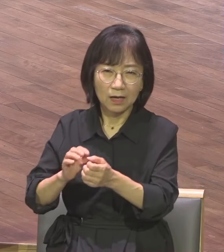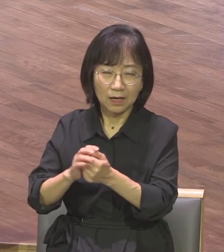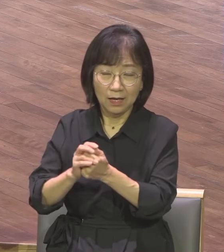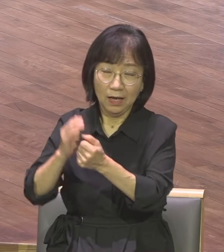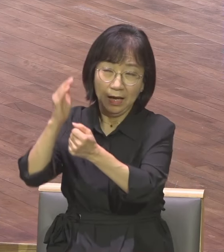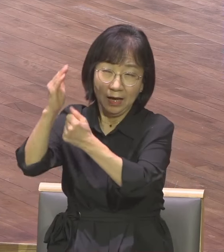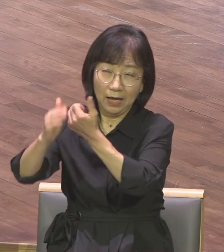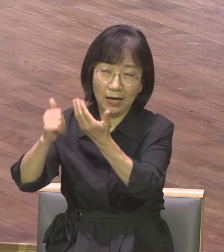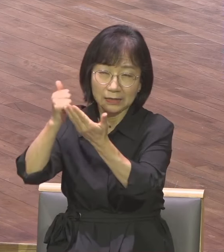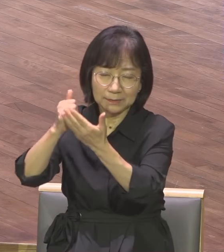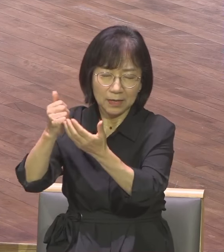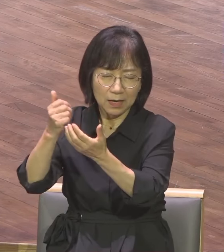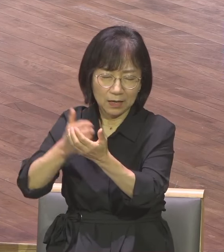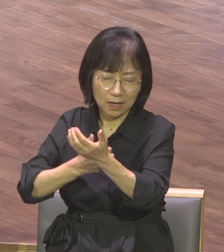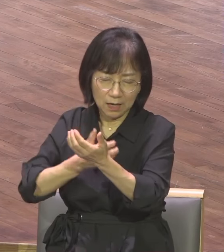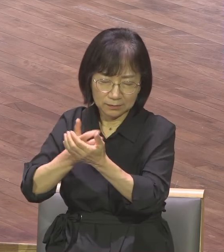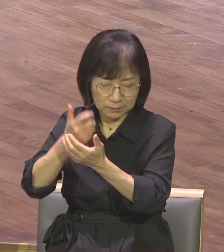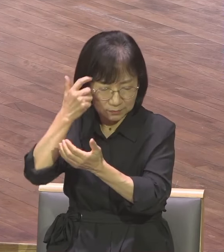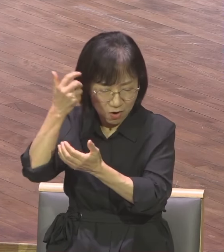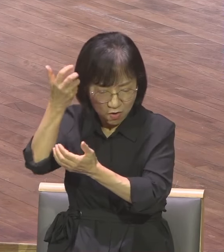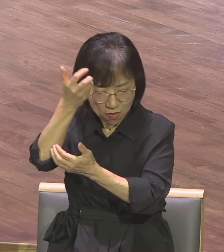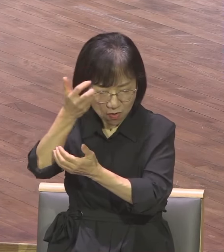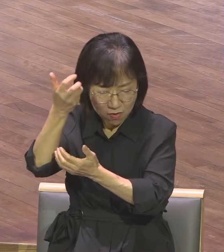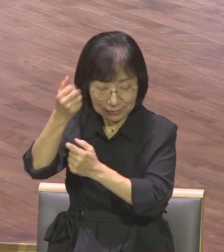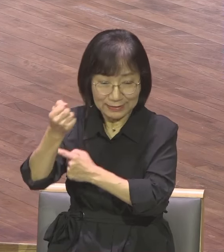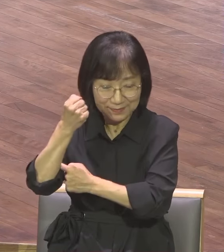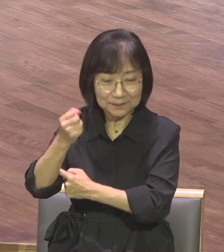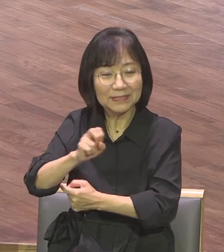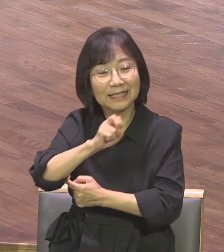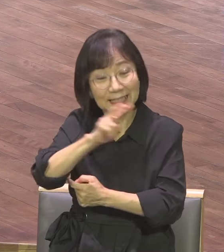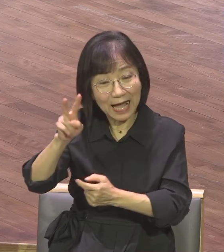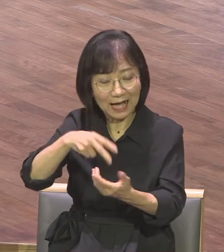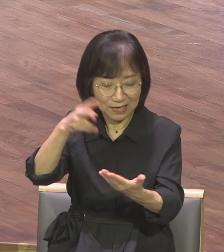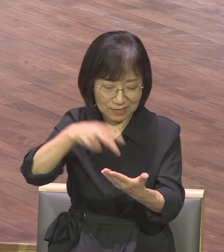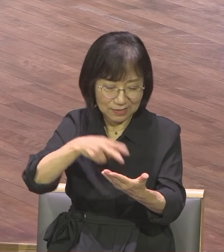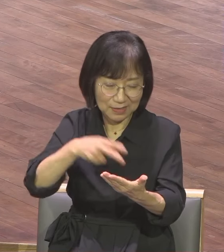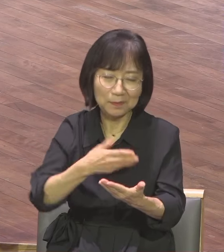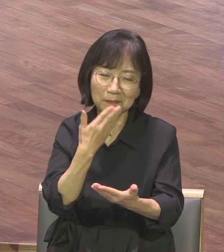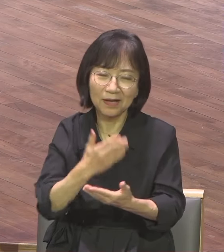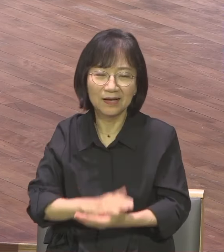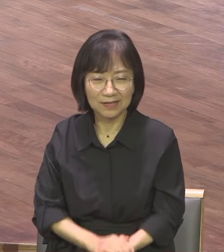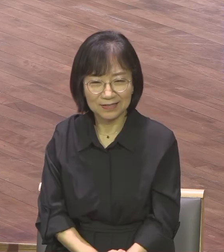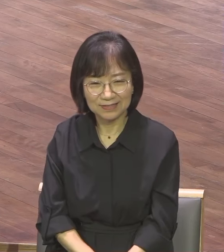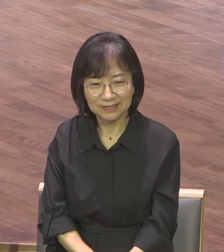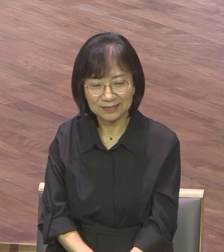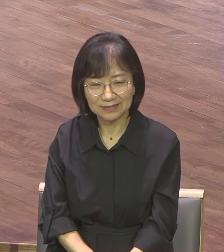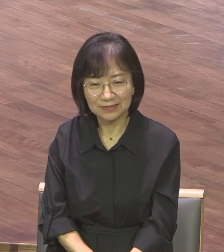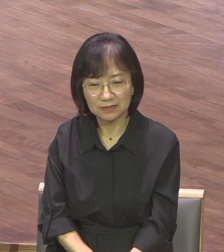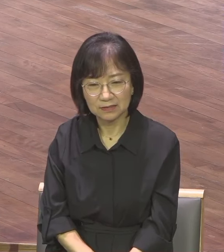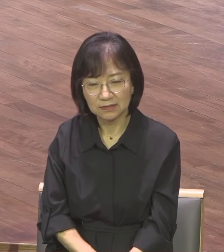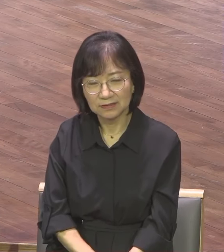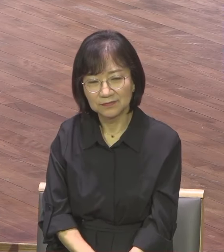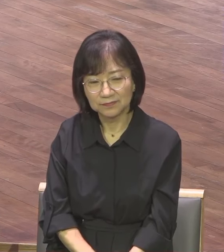그러나 성경만큼은 하나님의 감동임에야 돼요 그 감동이 임했을 때